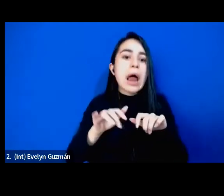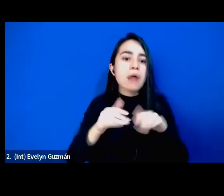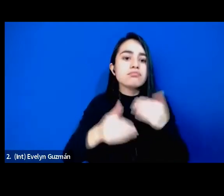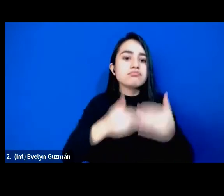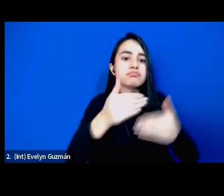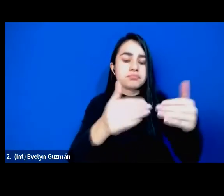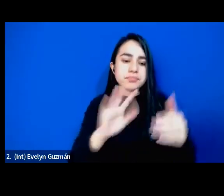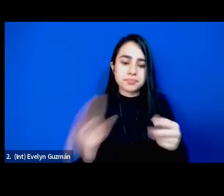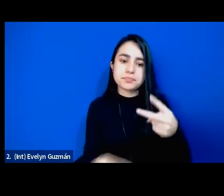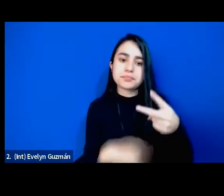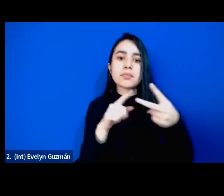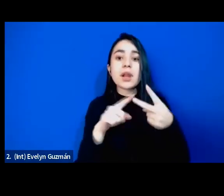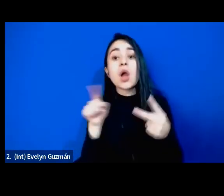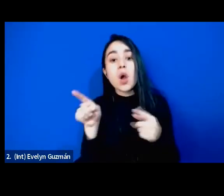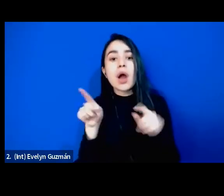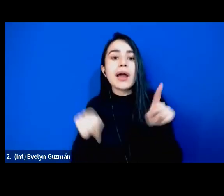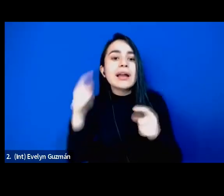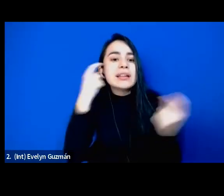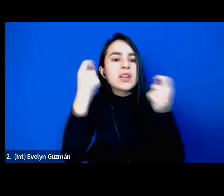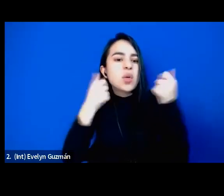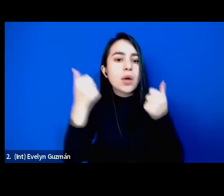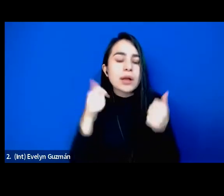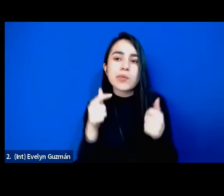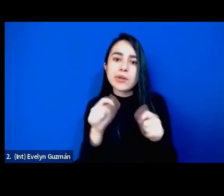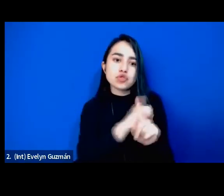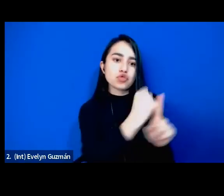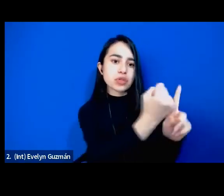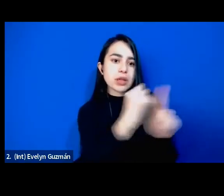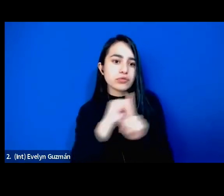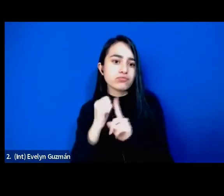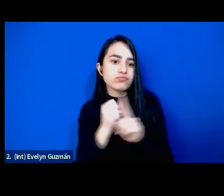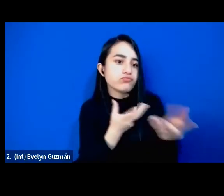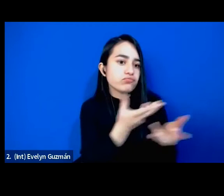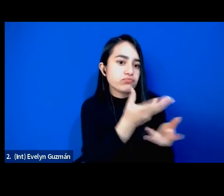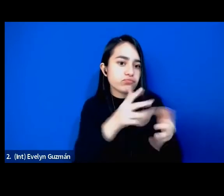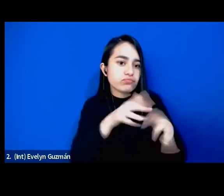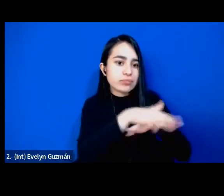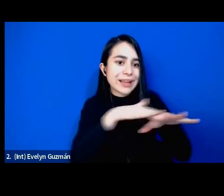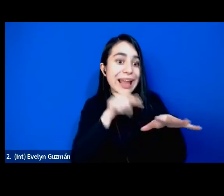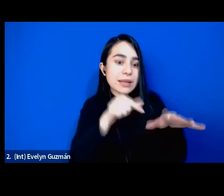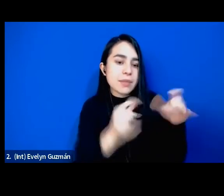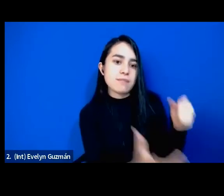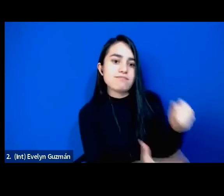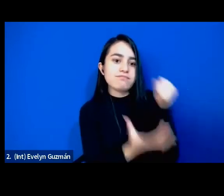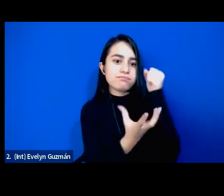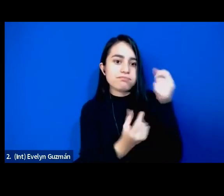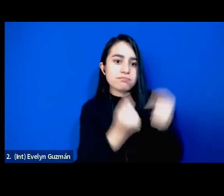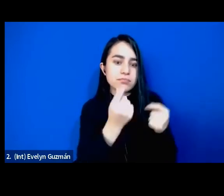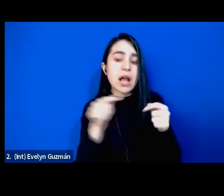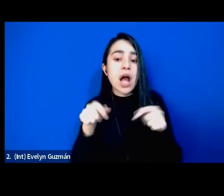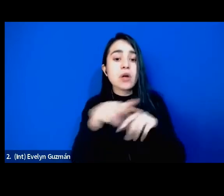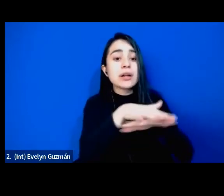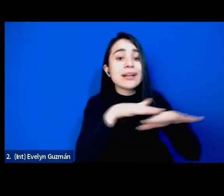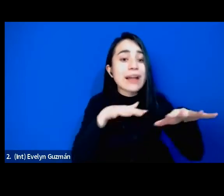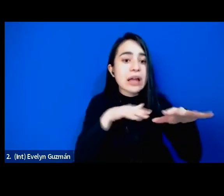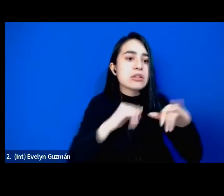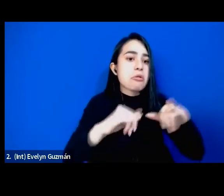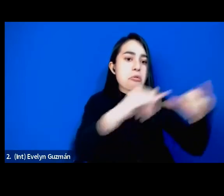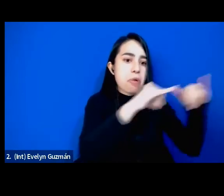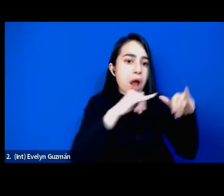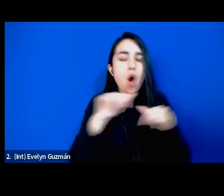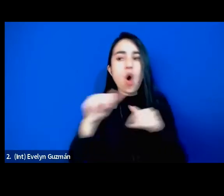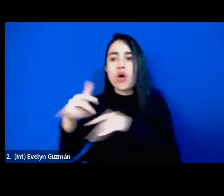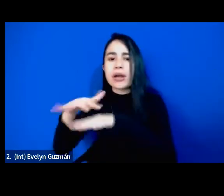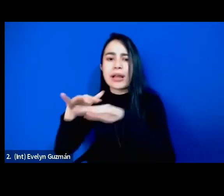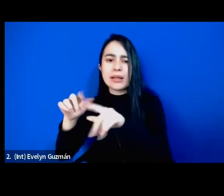redes de relaciones sociales que sí se pueden traducir en capital económico hay redes homogéneas redes heterogéneas pero